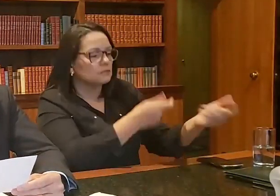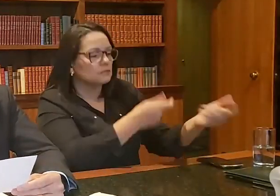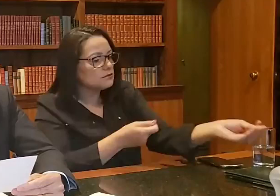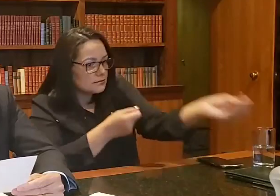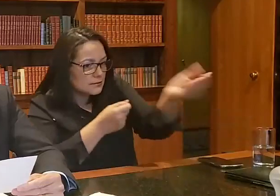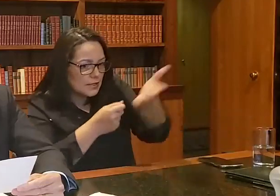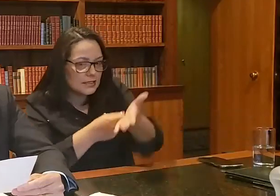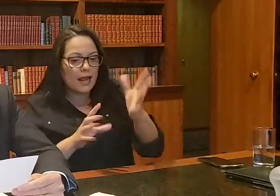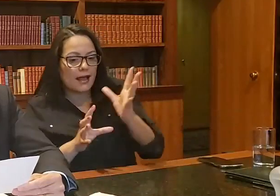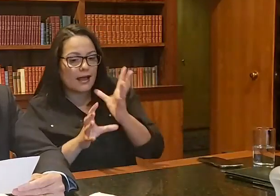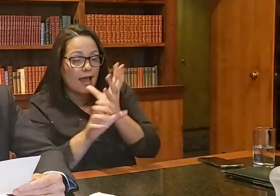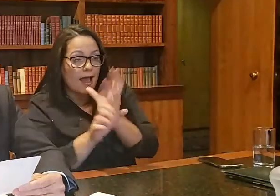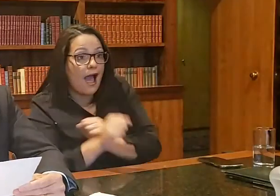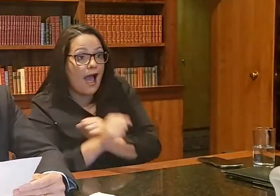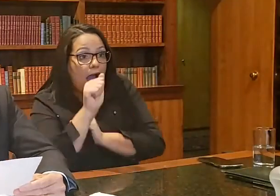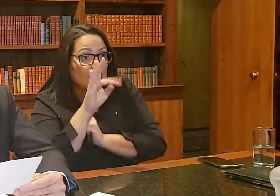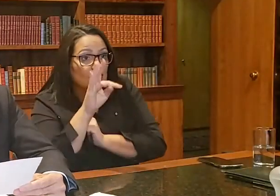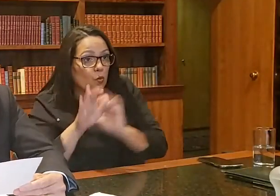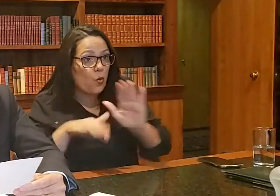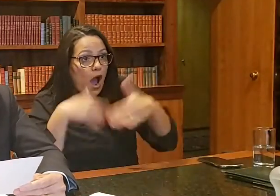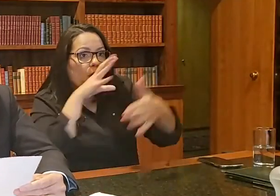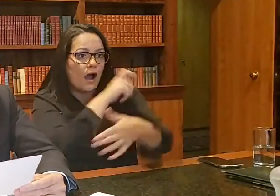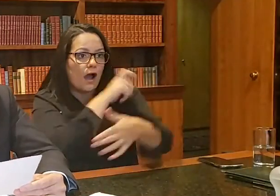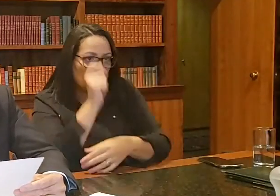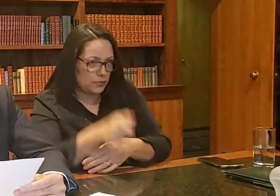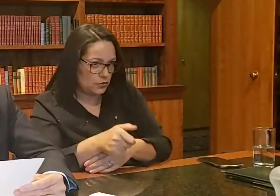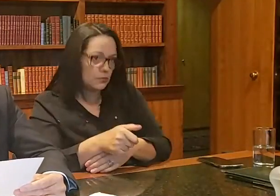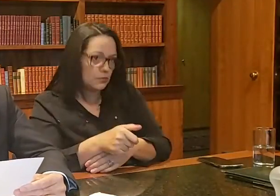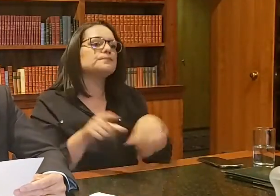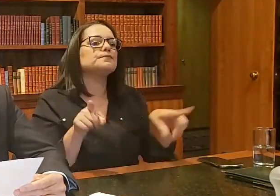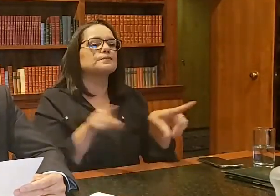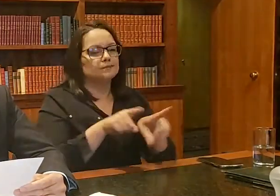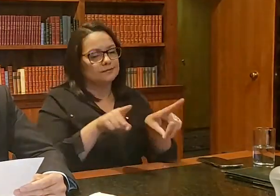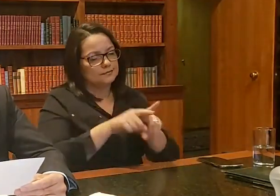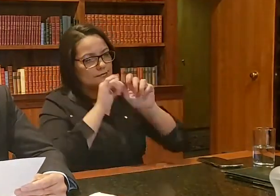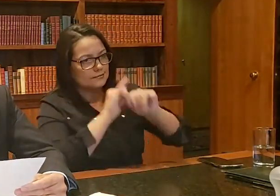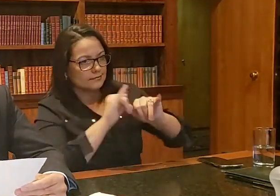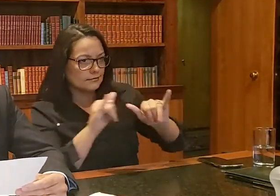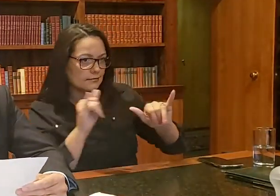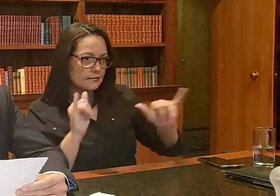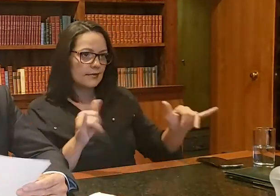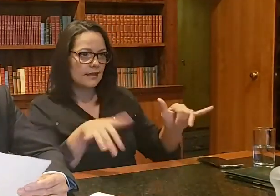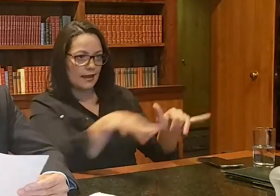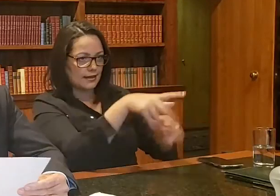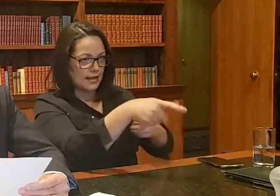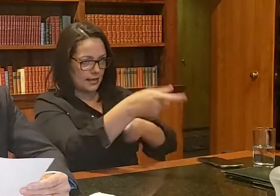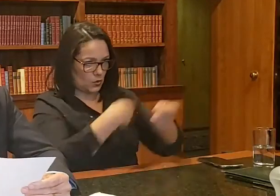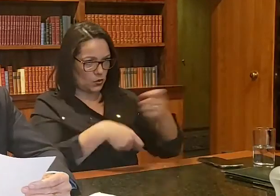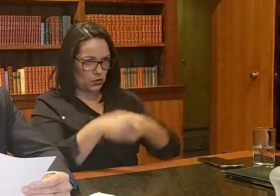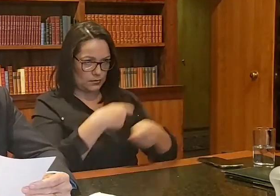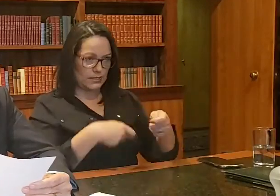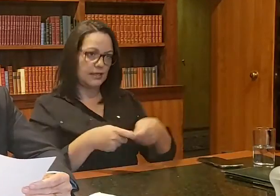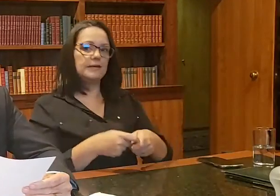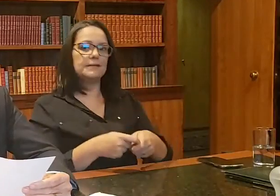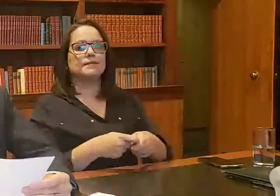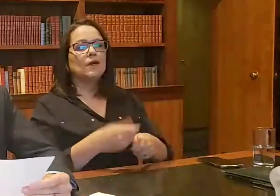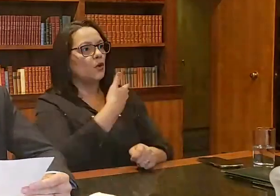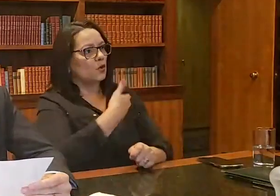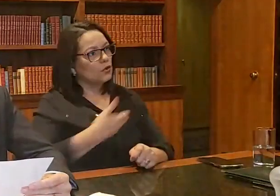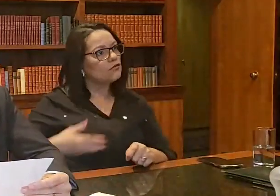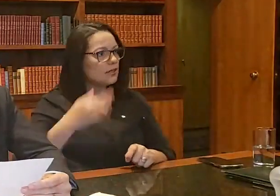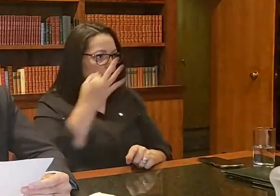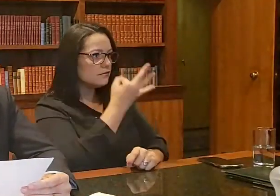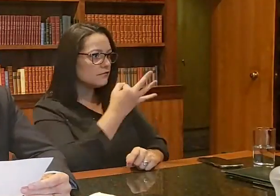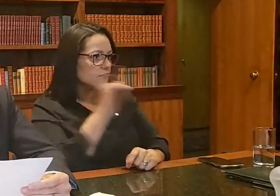com mais velocidade. Também, antes falando em economia, o governo federal,